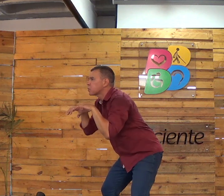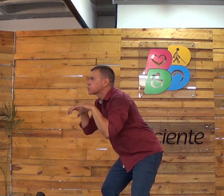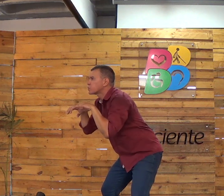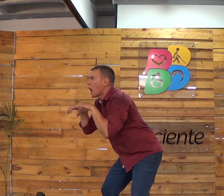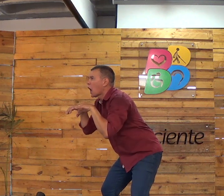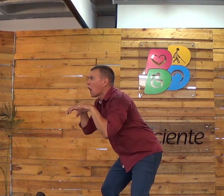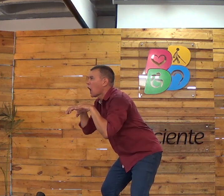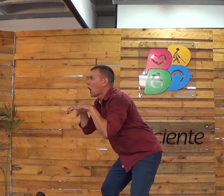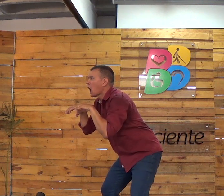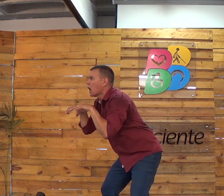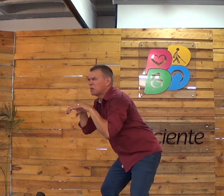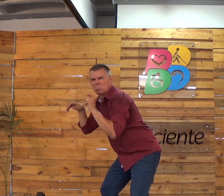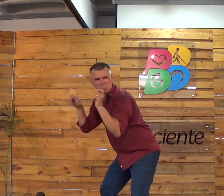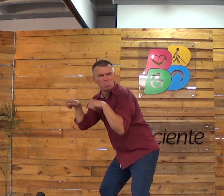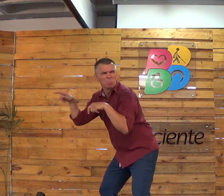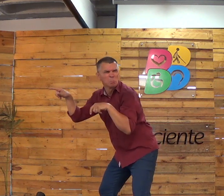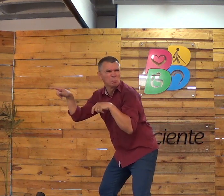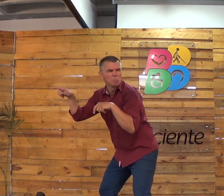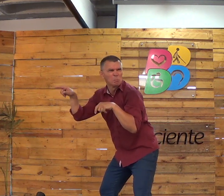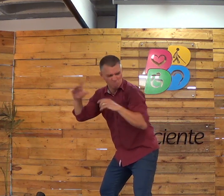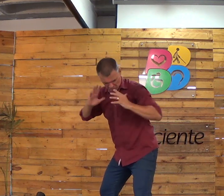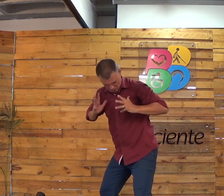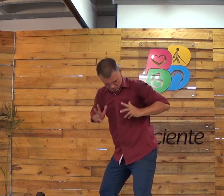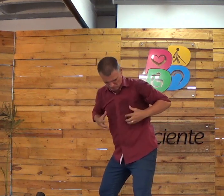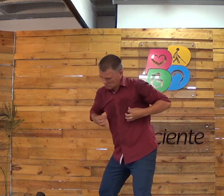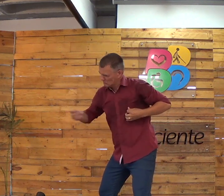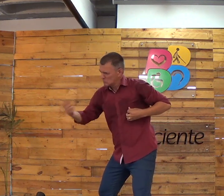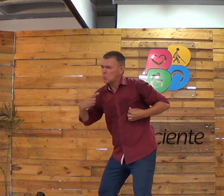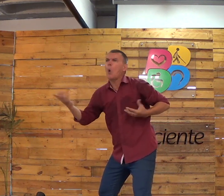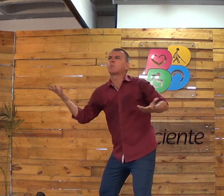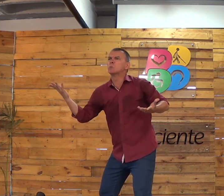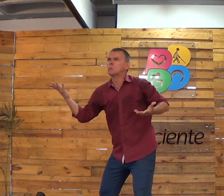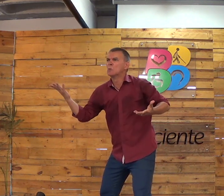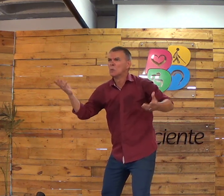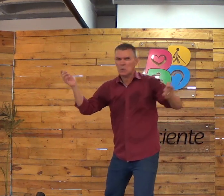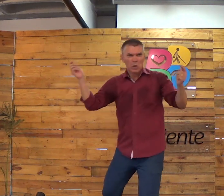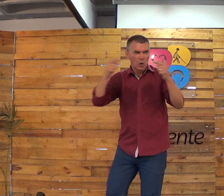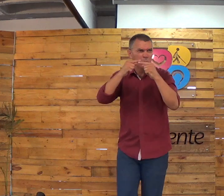internet, ou se sente traída por isso, as duas coisas combinam?